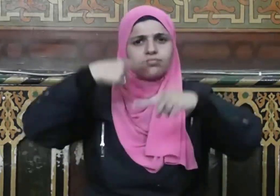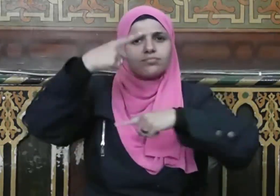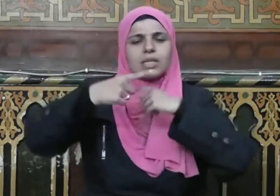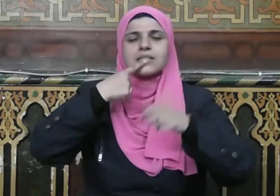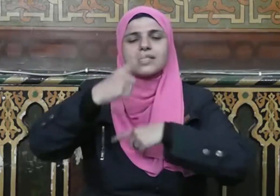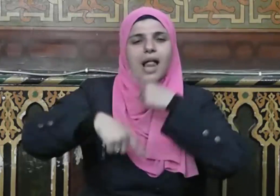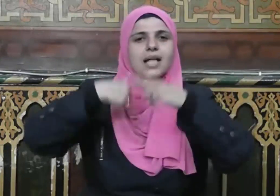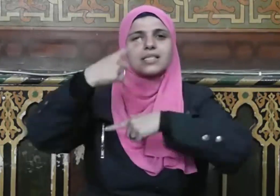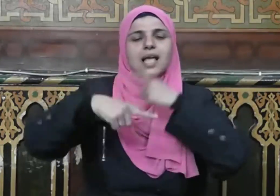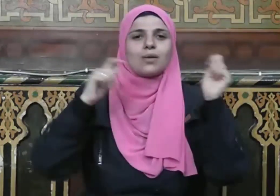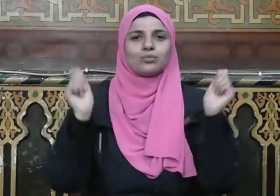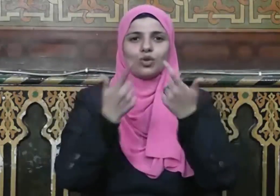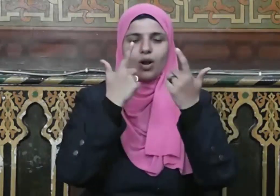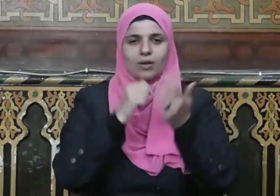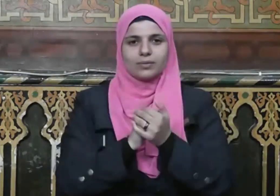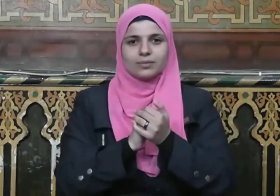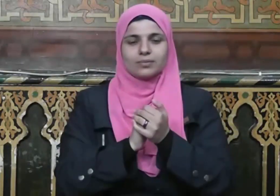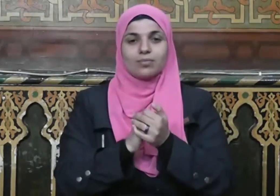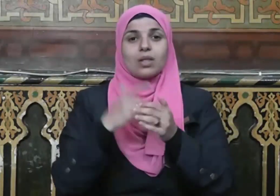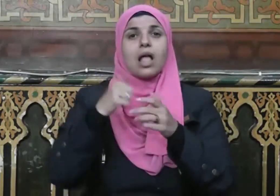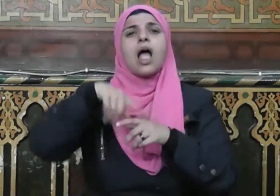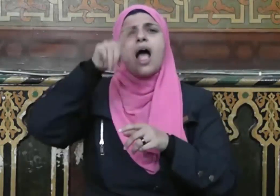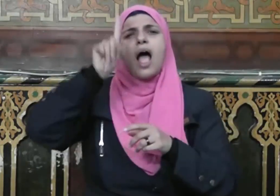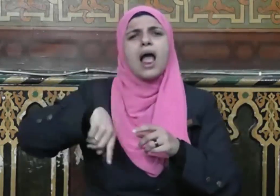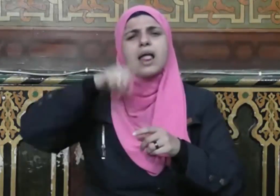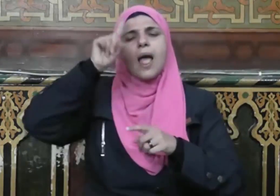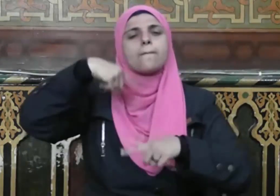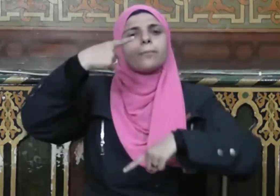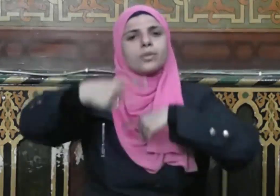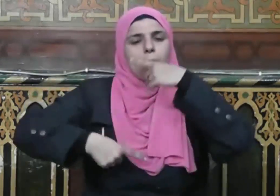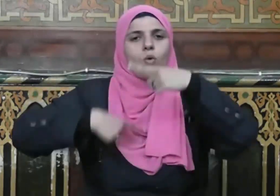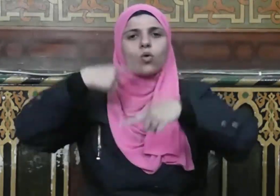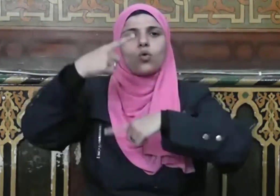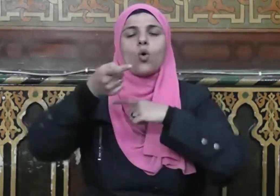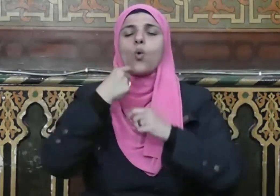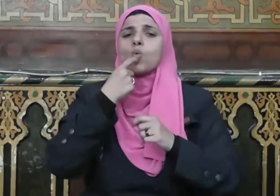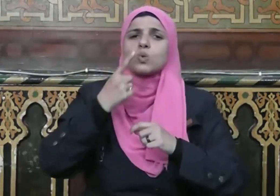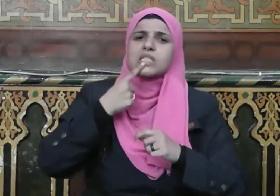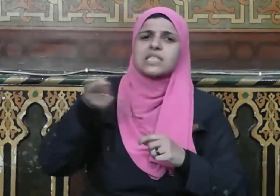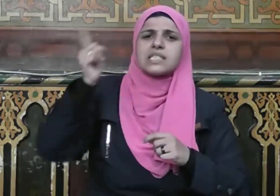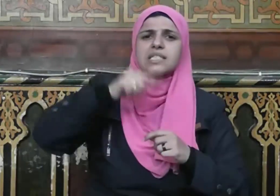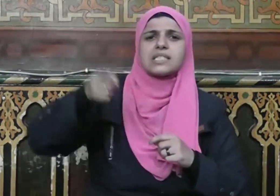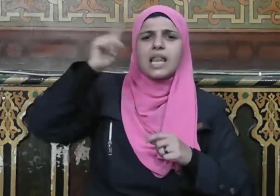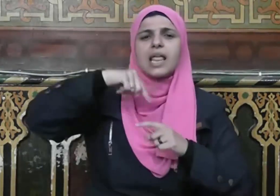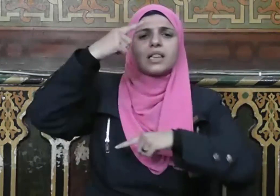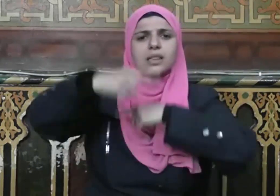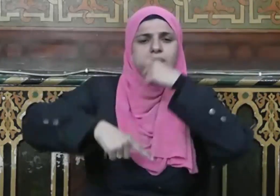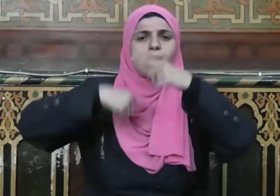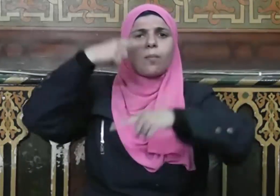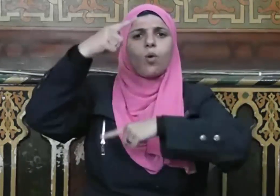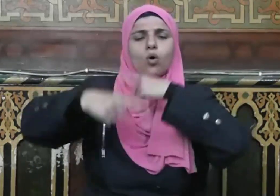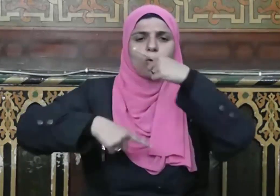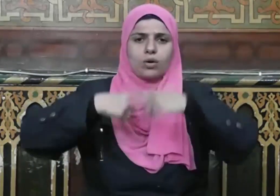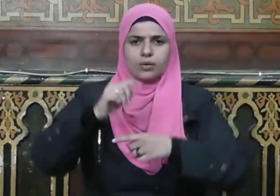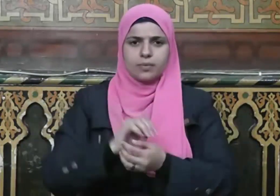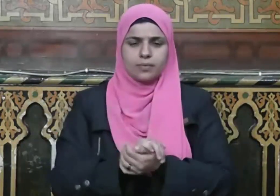أيام تمر وأعوام تكر وما